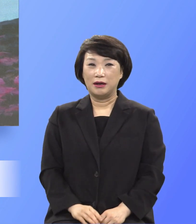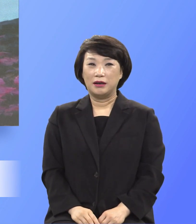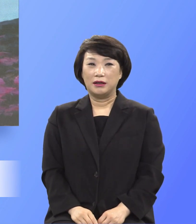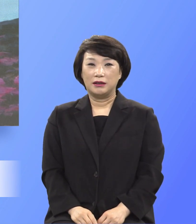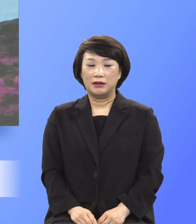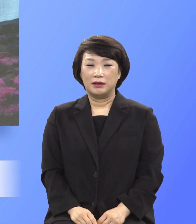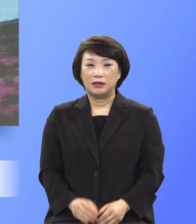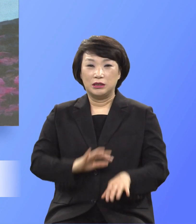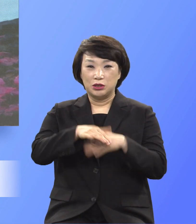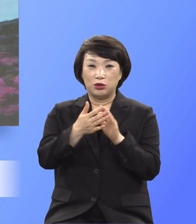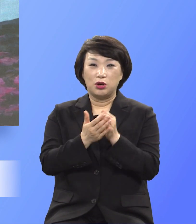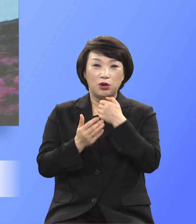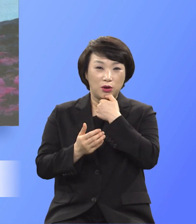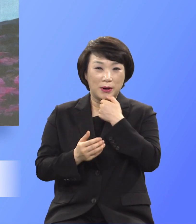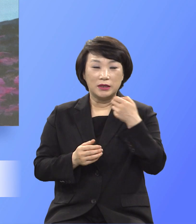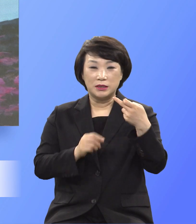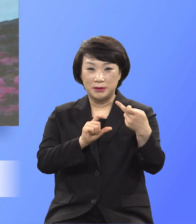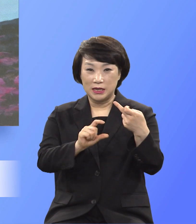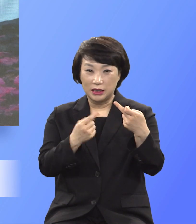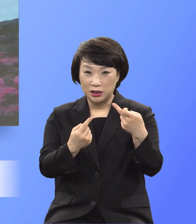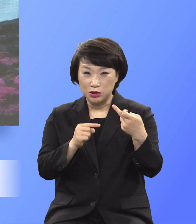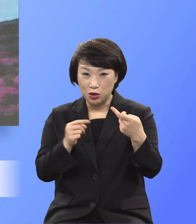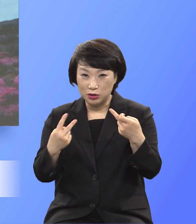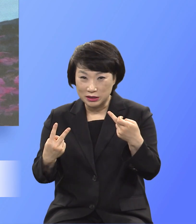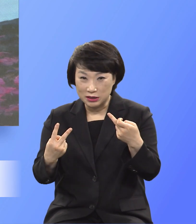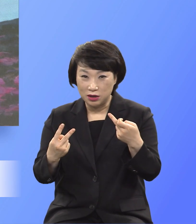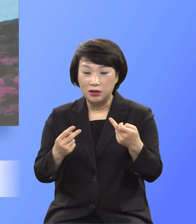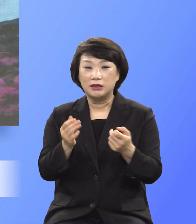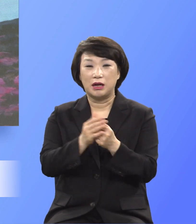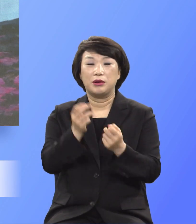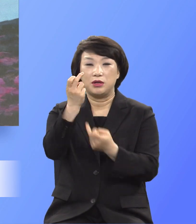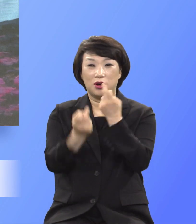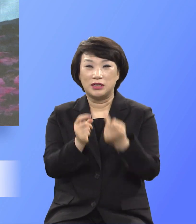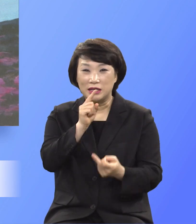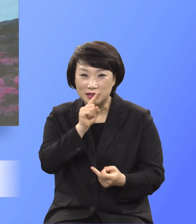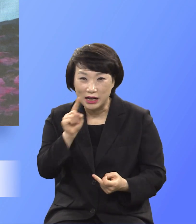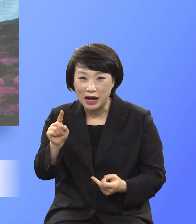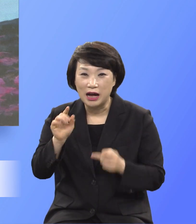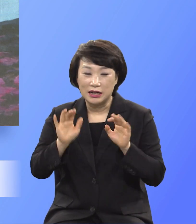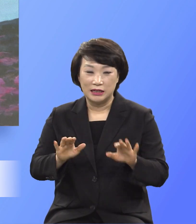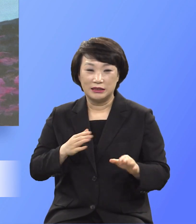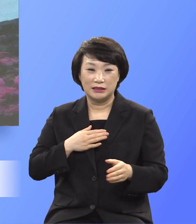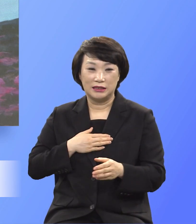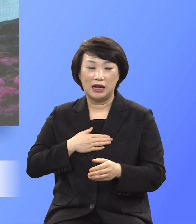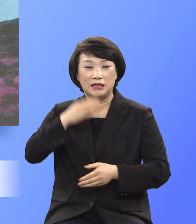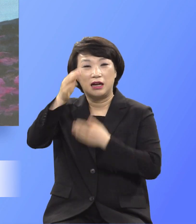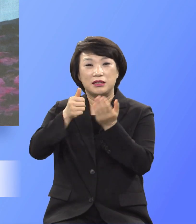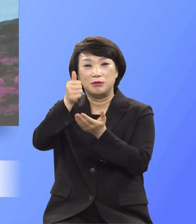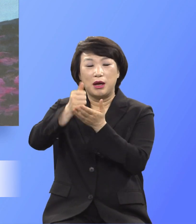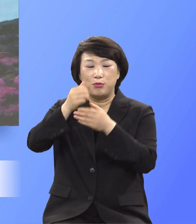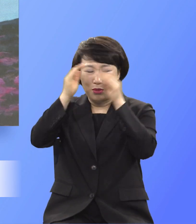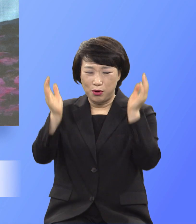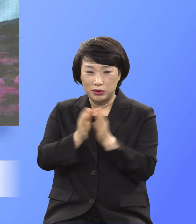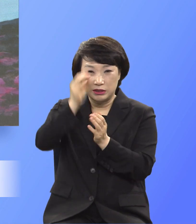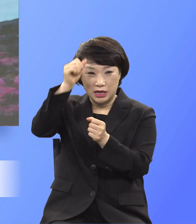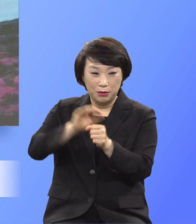노마소 12장 1절 2절에 그러므로 형제들아 본문입니다 내가 하나님의 모든 자비와 심으로 너희를